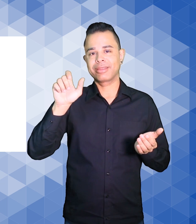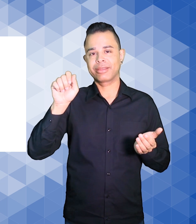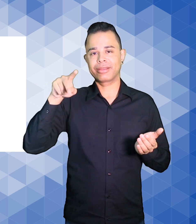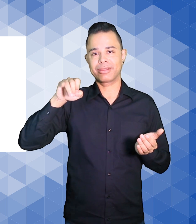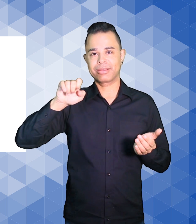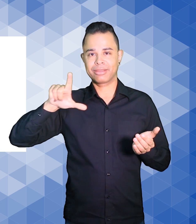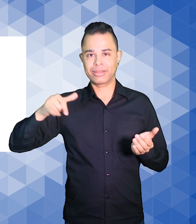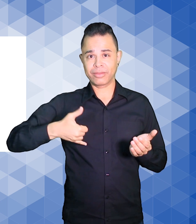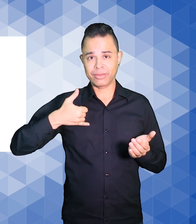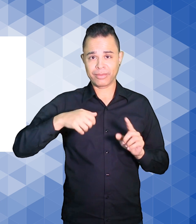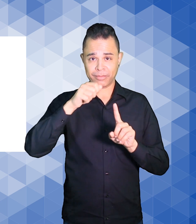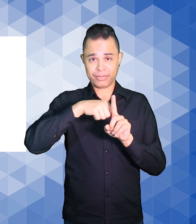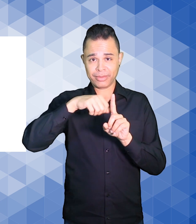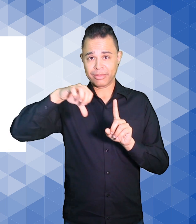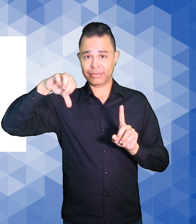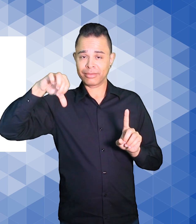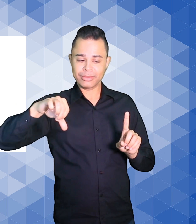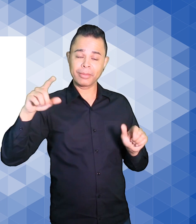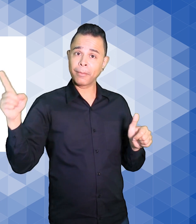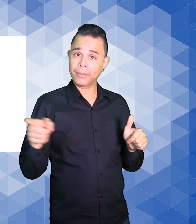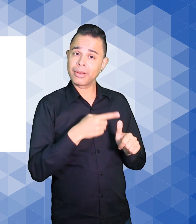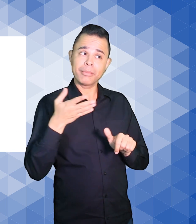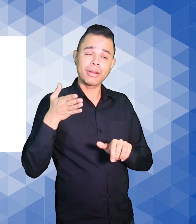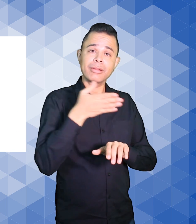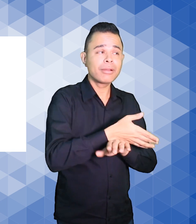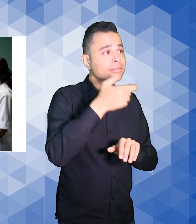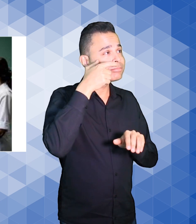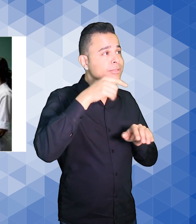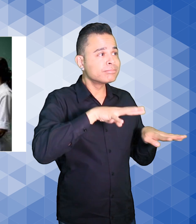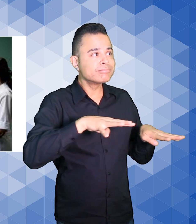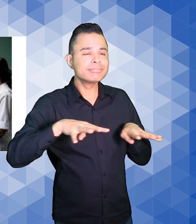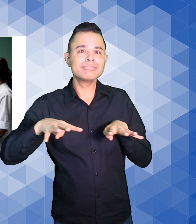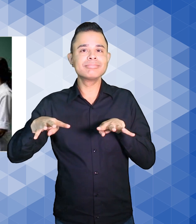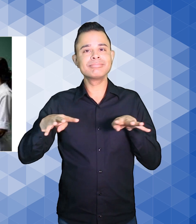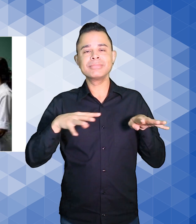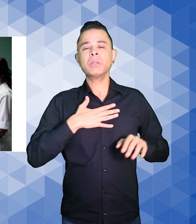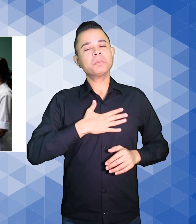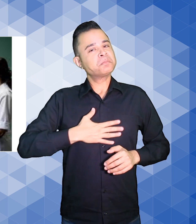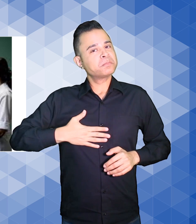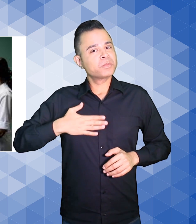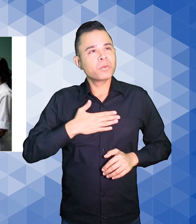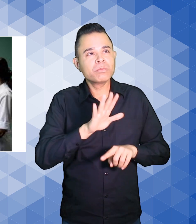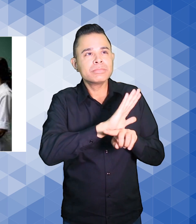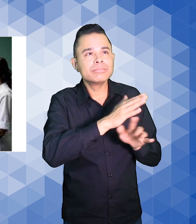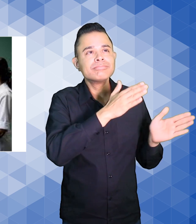participou pela primeira vez do Cine Materna, contou que gostou muito do filme por ele mostrar os